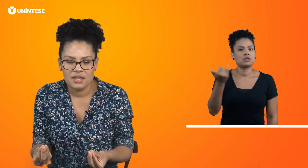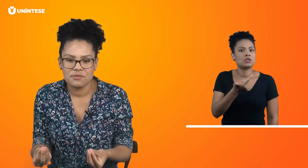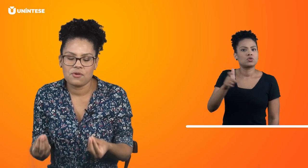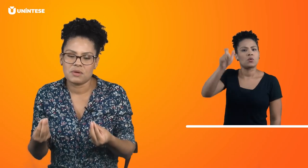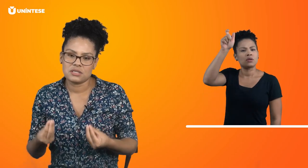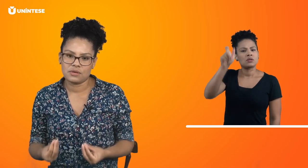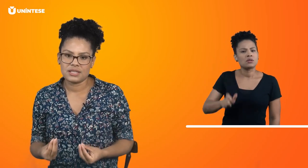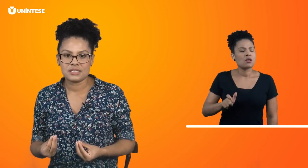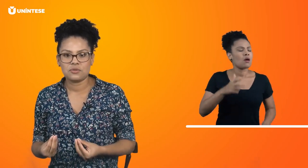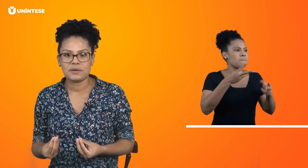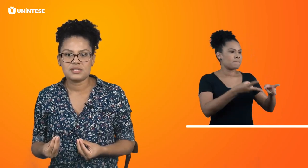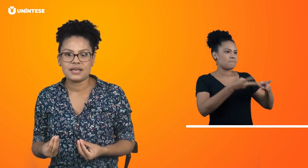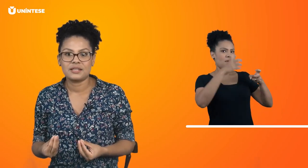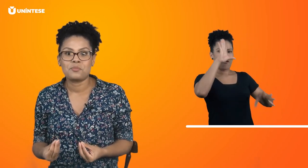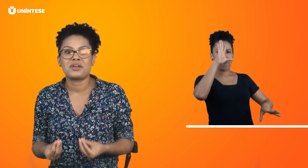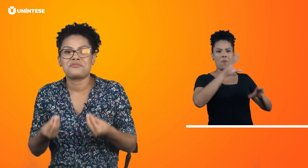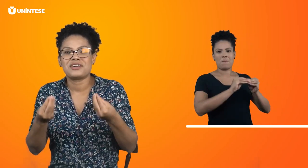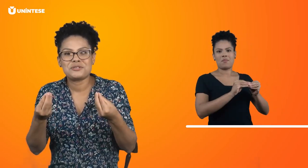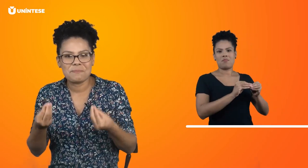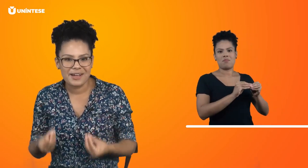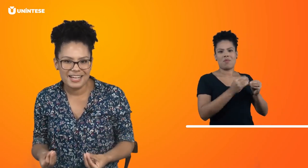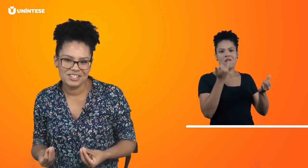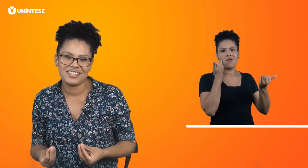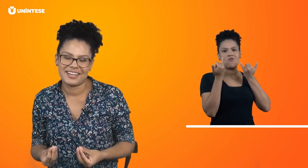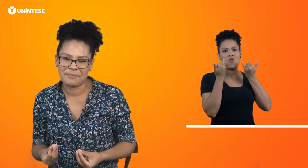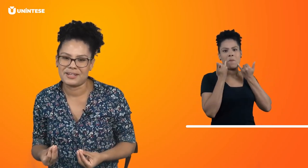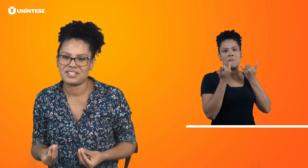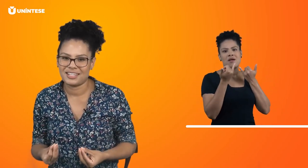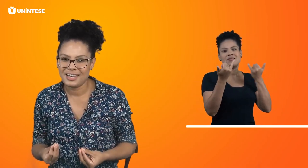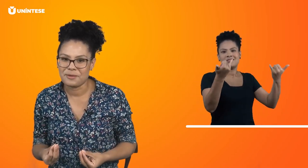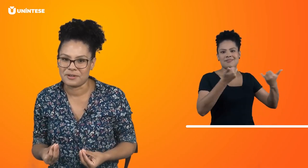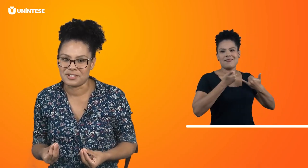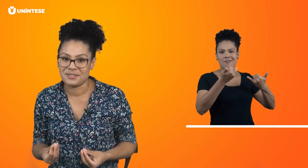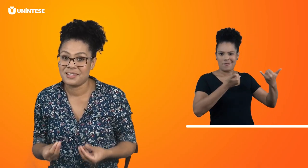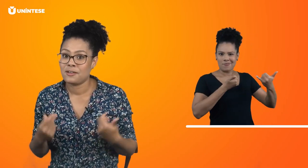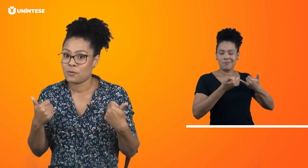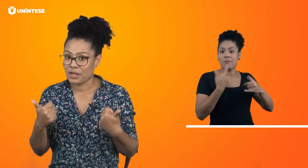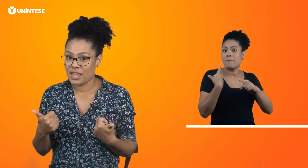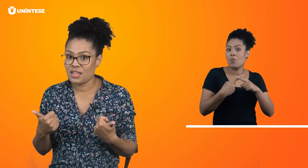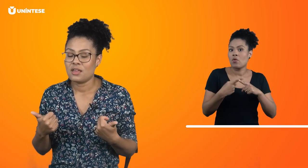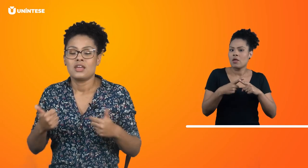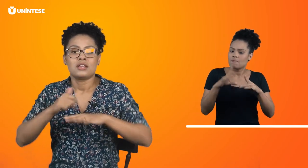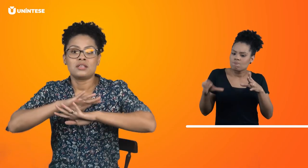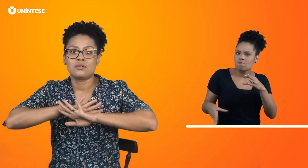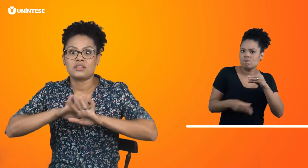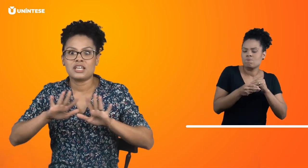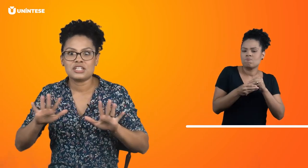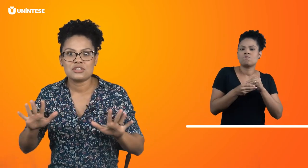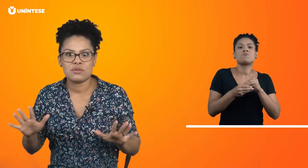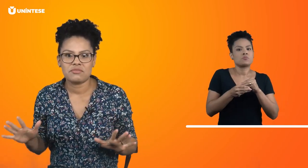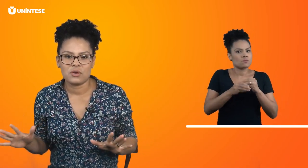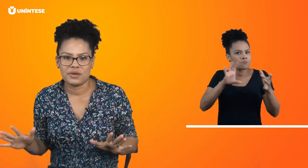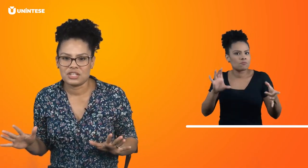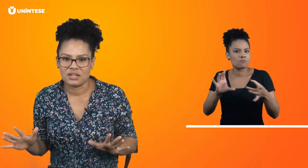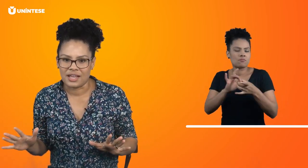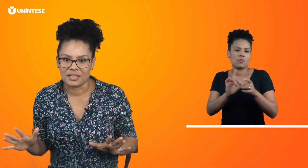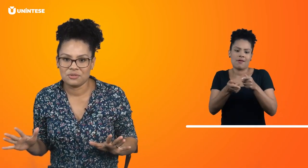a informação que está sendo passada. Porque faz parte da gramática da Libras. Ok? Então, deixa a sua vergonha de lado.